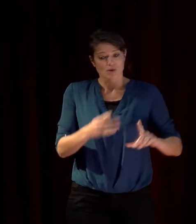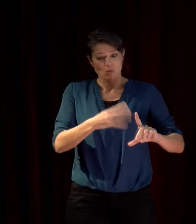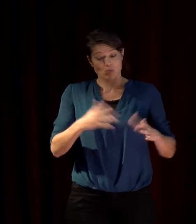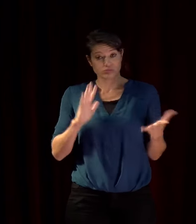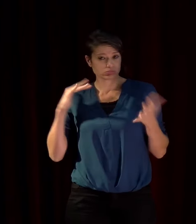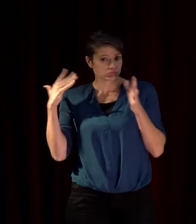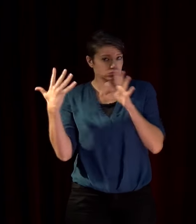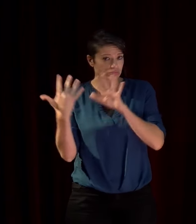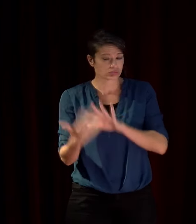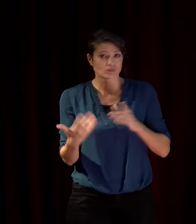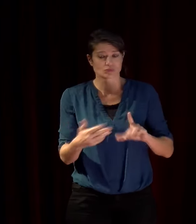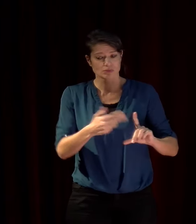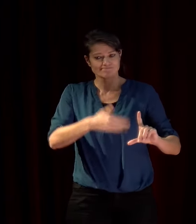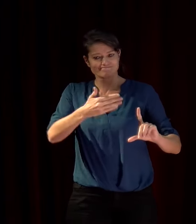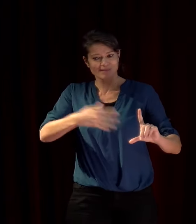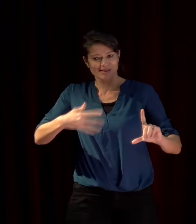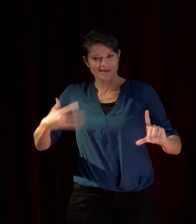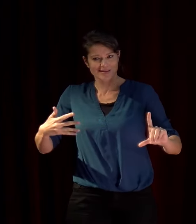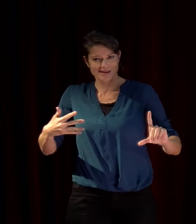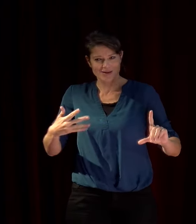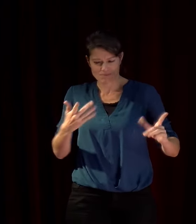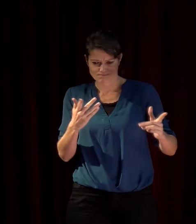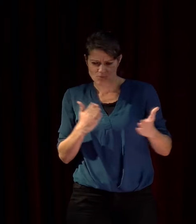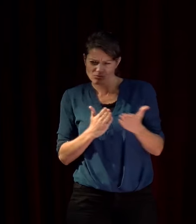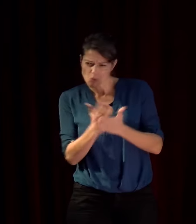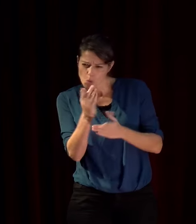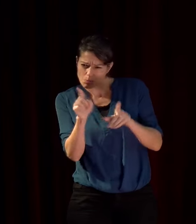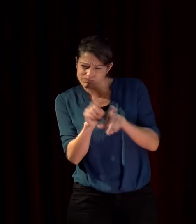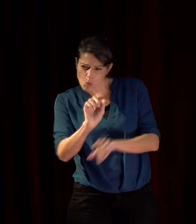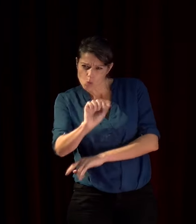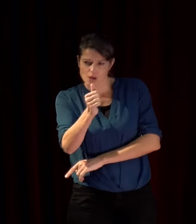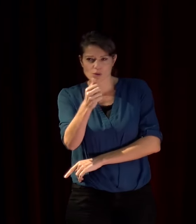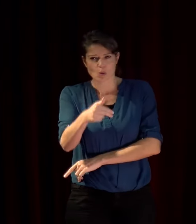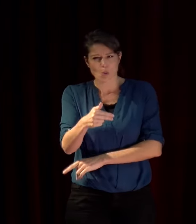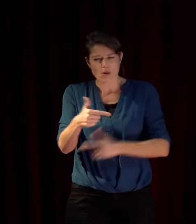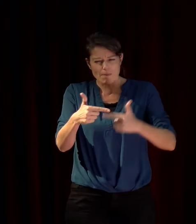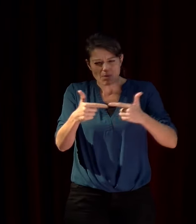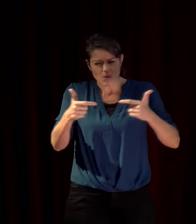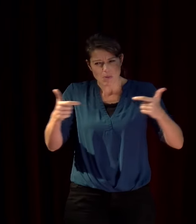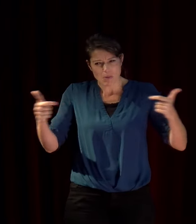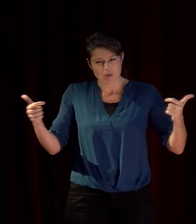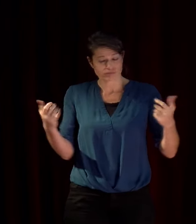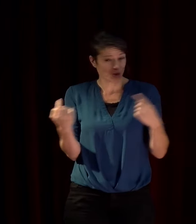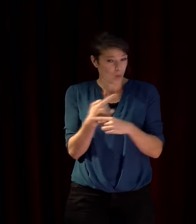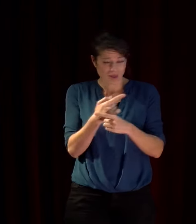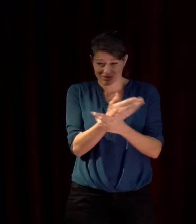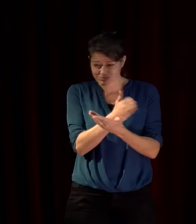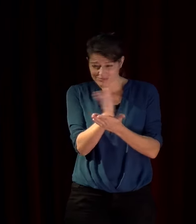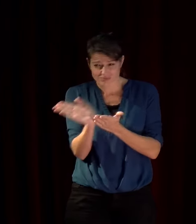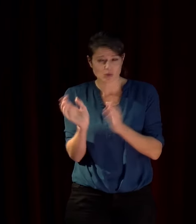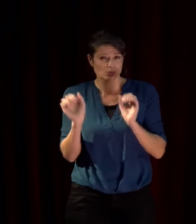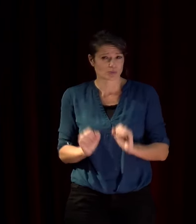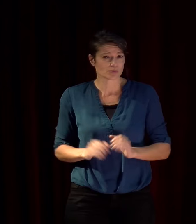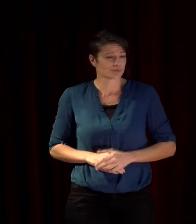univoque au contraire elle est valorisée par sa dimension plurielle c'est pourquoi